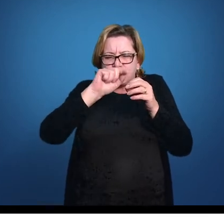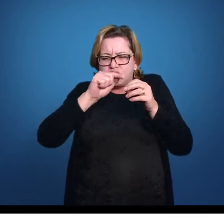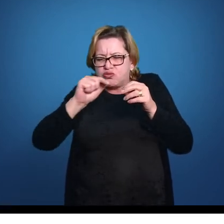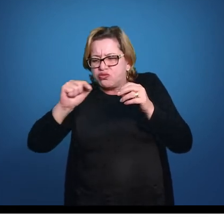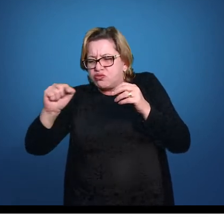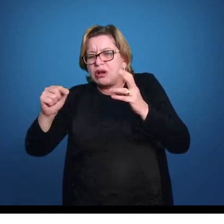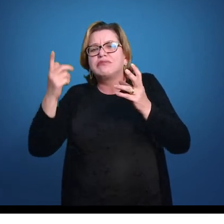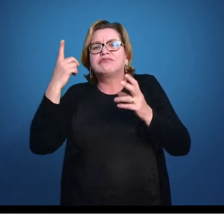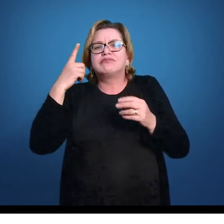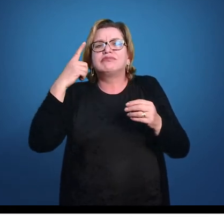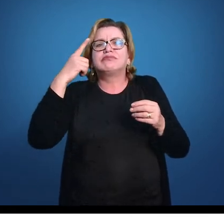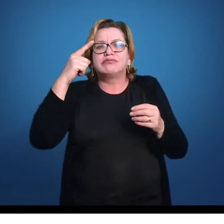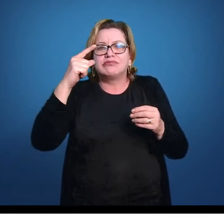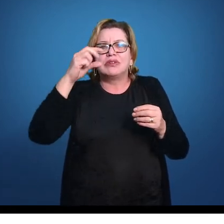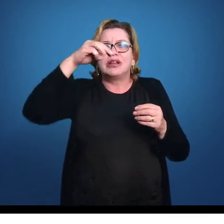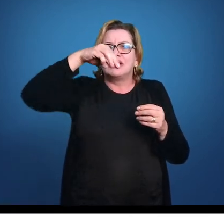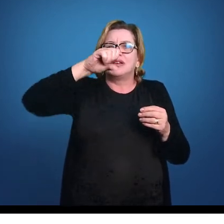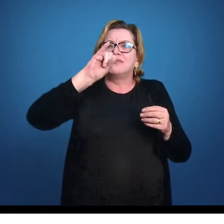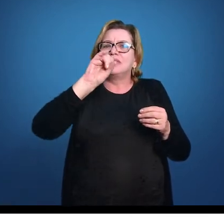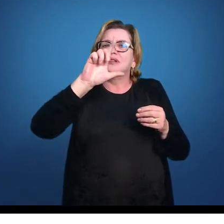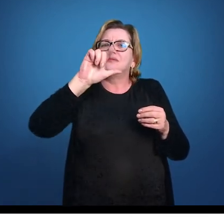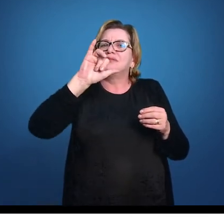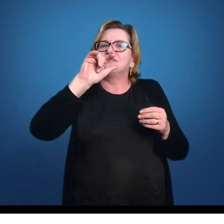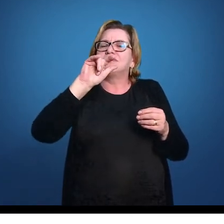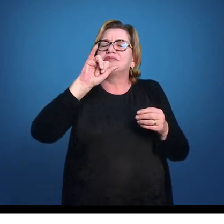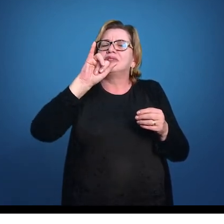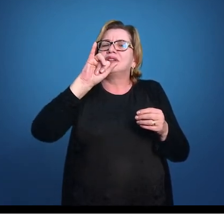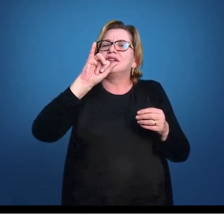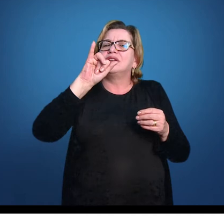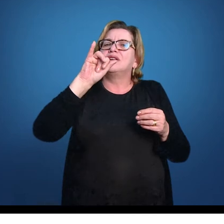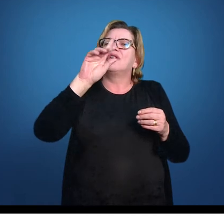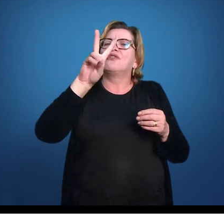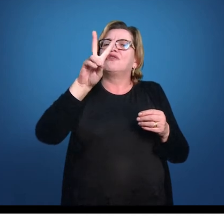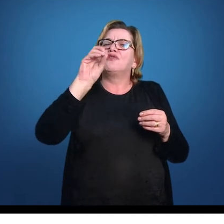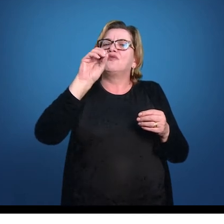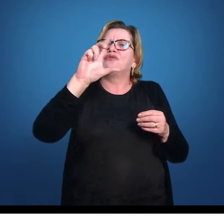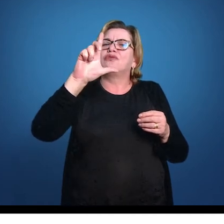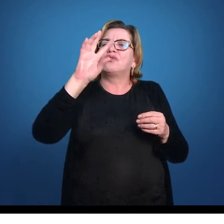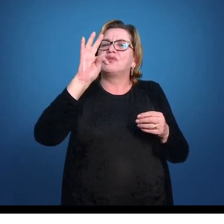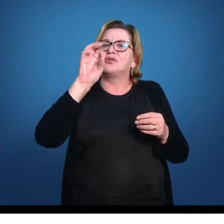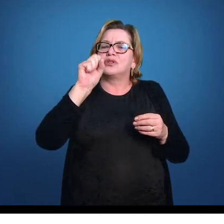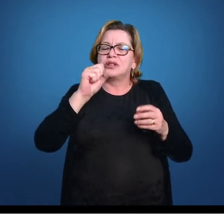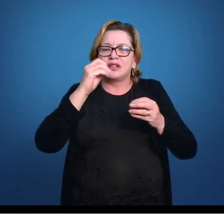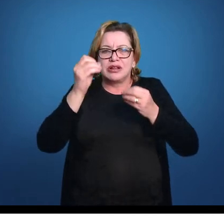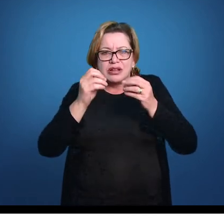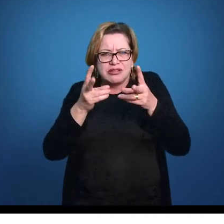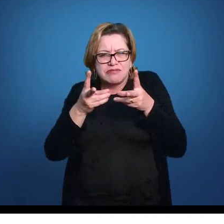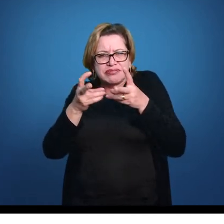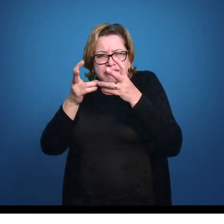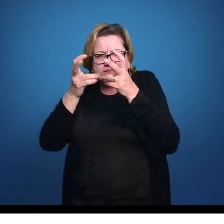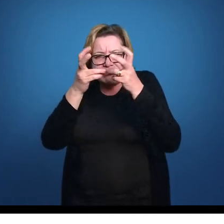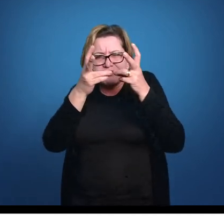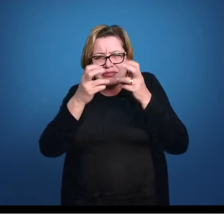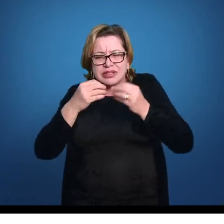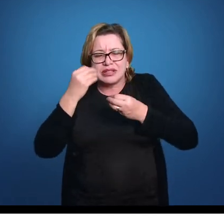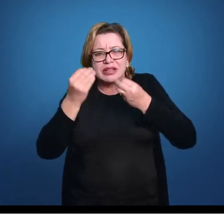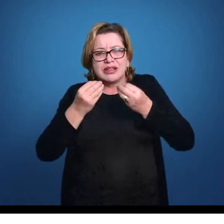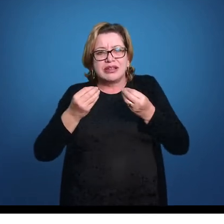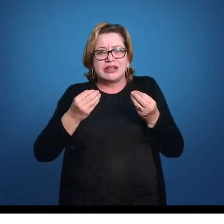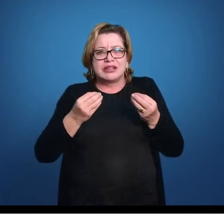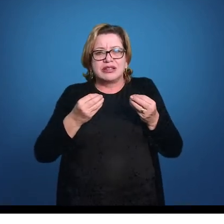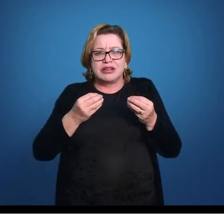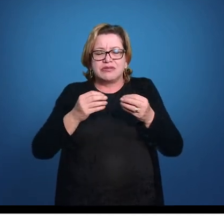milivolts, então eles conseguem perceber movimentação celular, uma despolarização de membrana, eles conseguem perceber, ou seja,